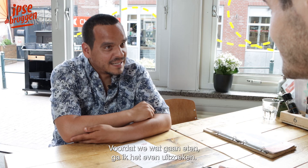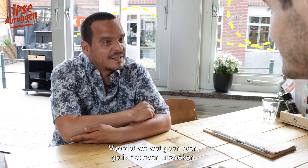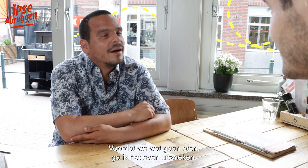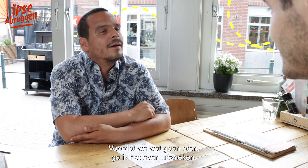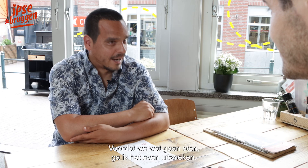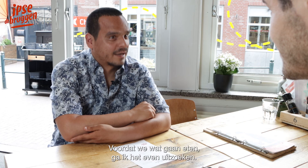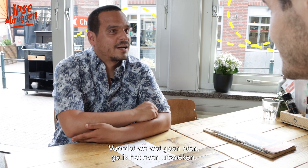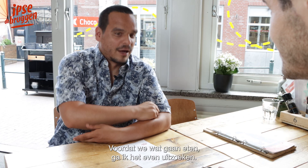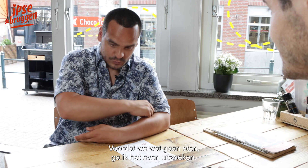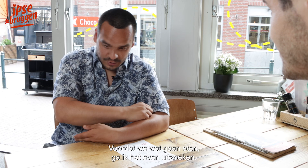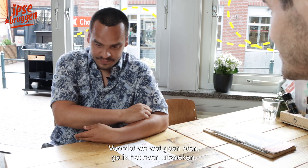eten, ga ik het even uitzoeken.